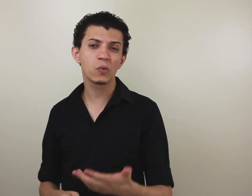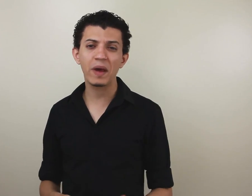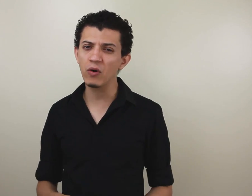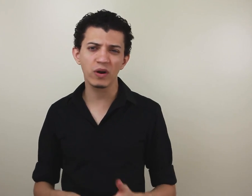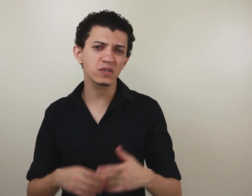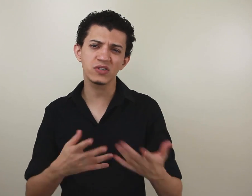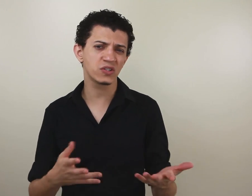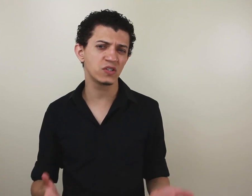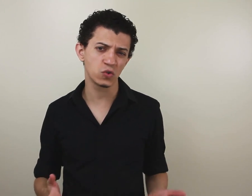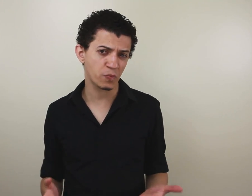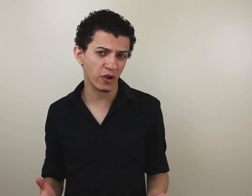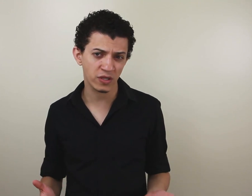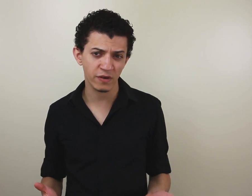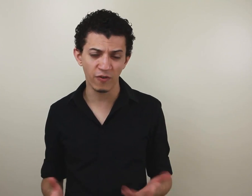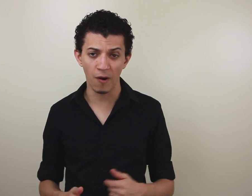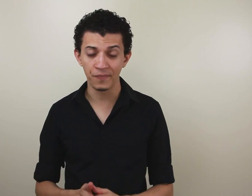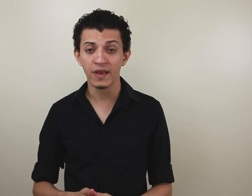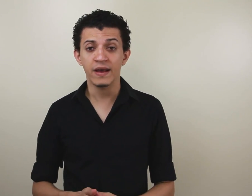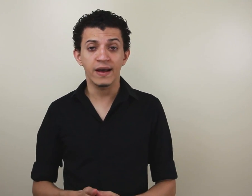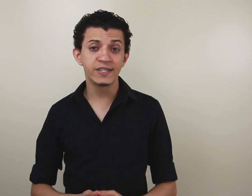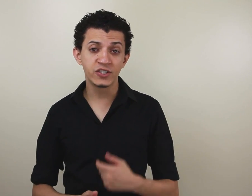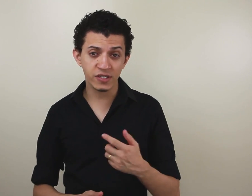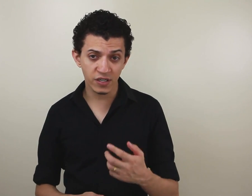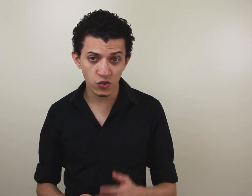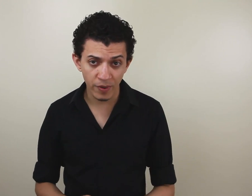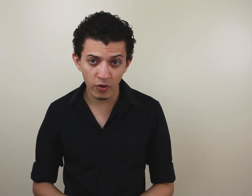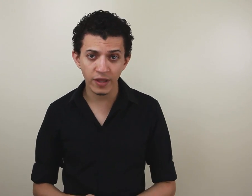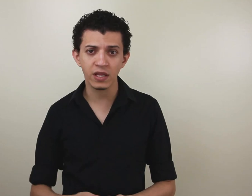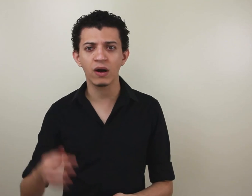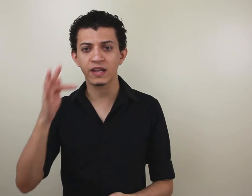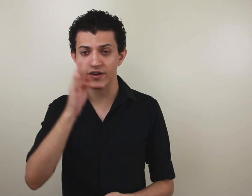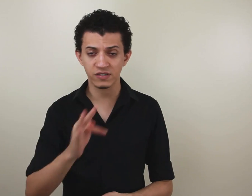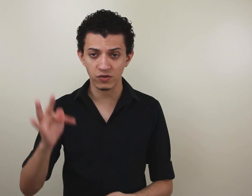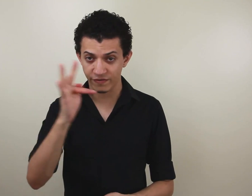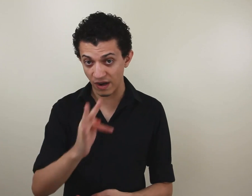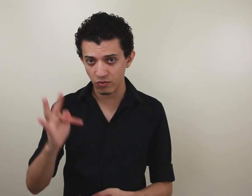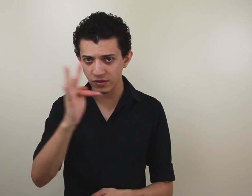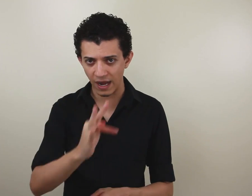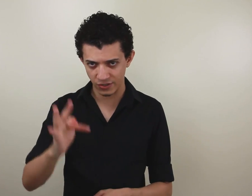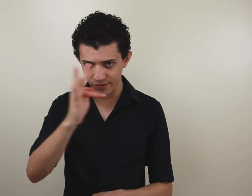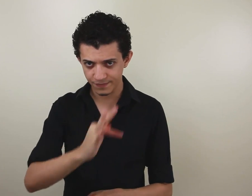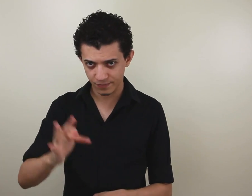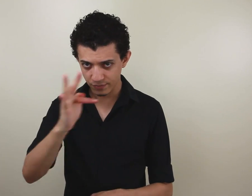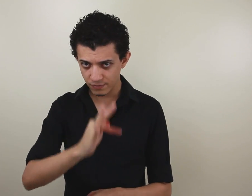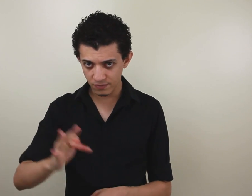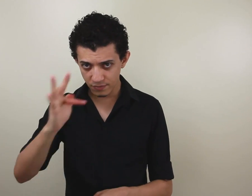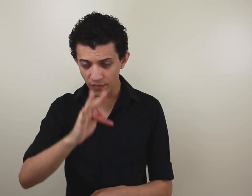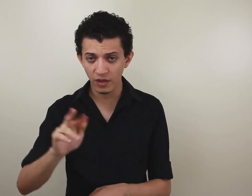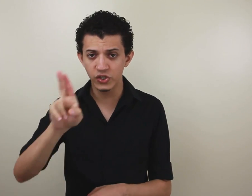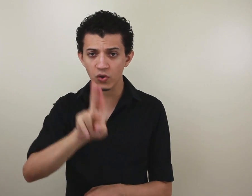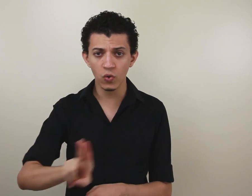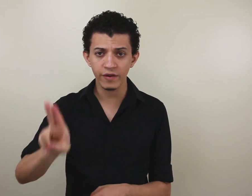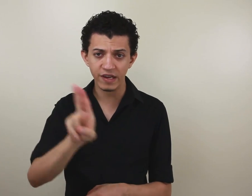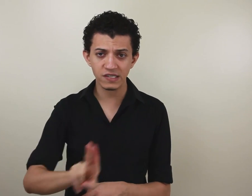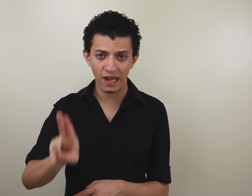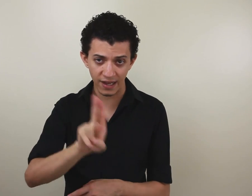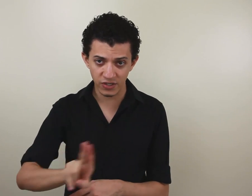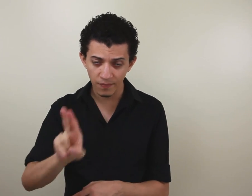superior. Ou não se diz o ensino superior dessa forma. Se diz o ensino superior, então, através do sinal de faculdade, de universidade